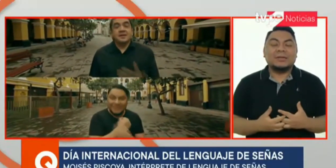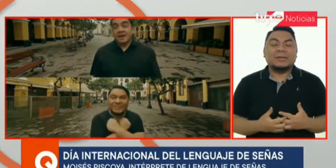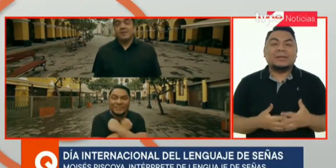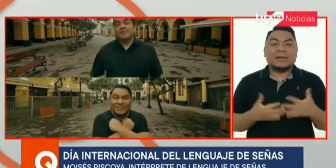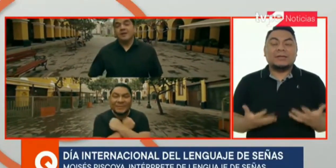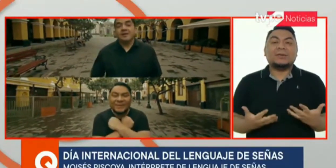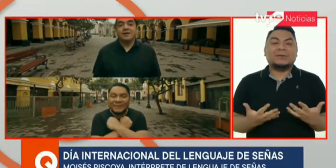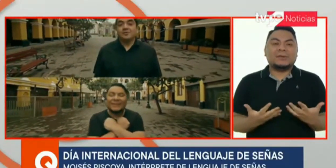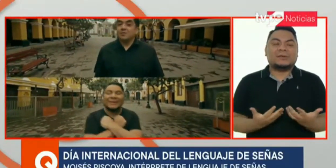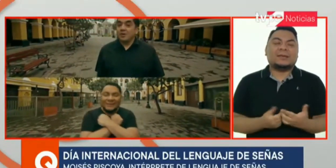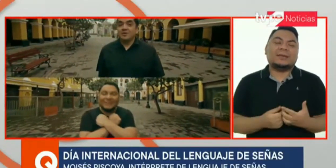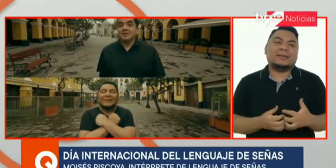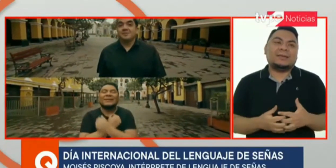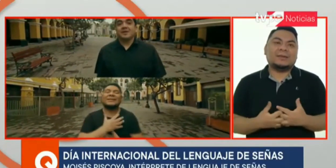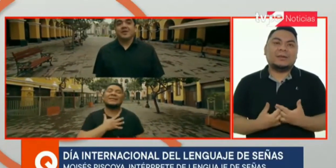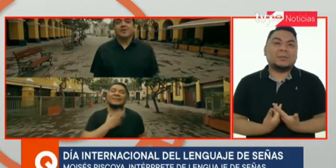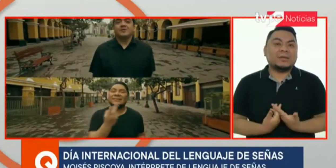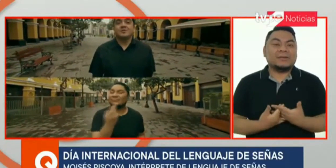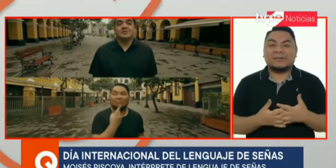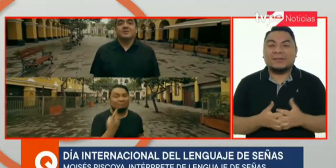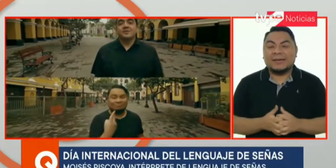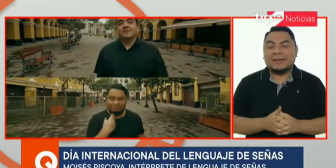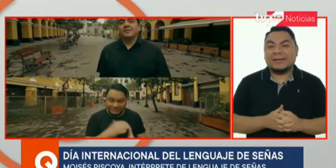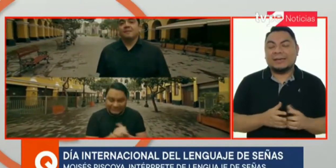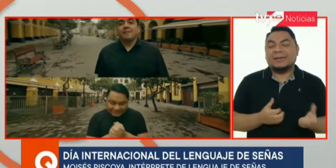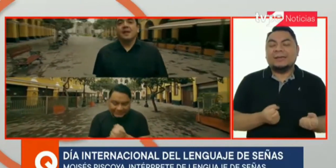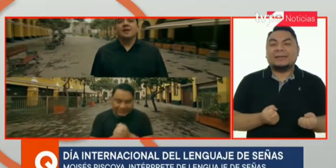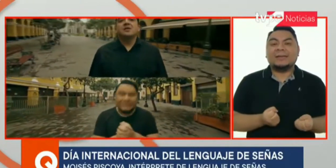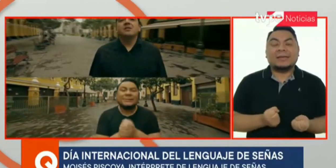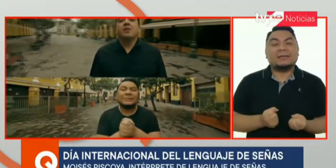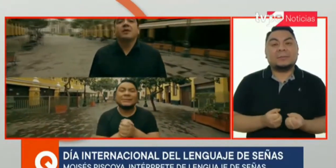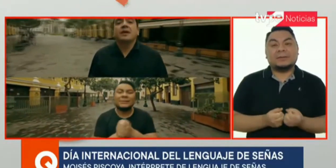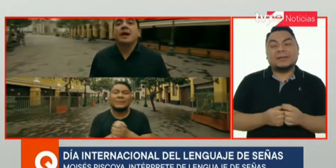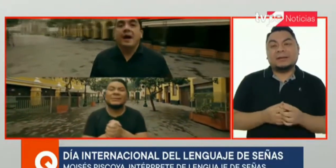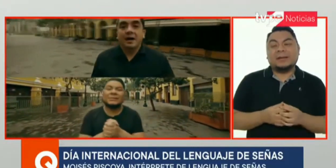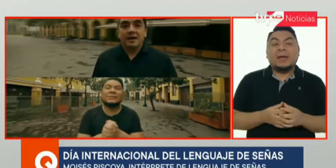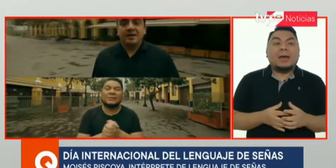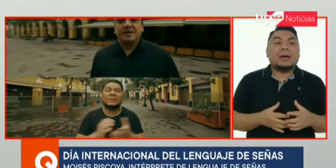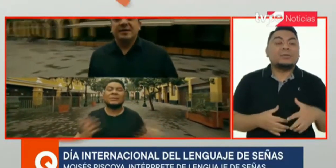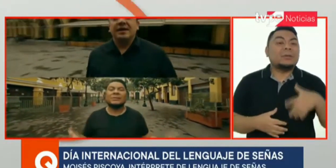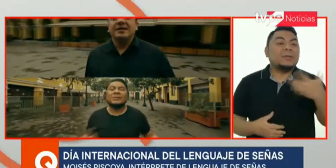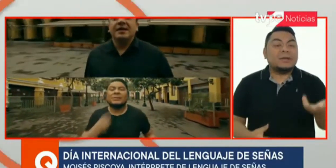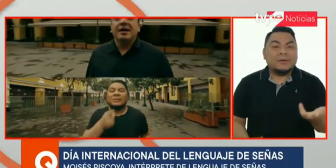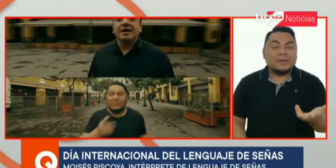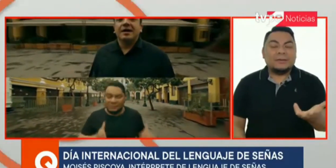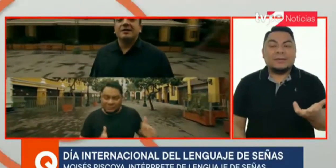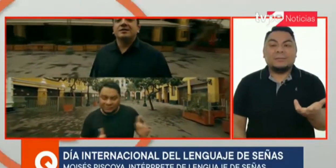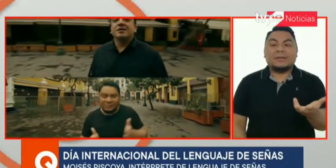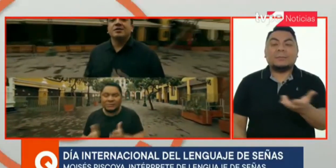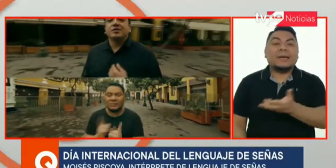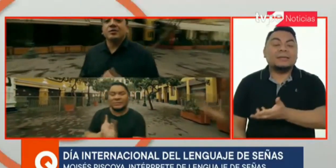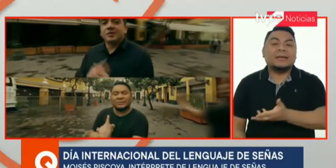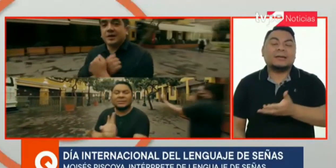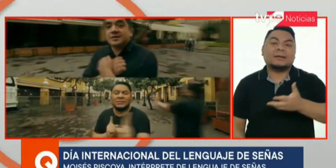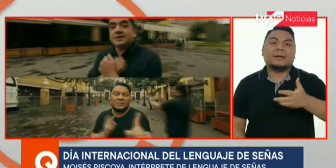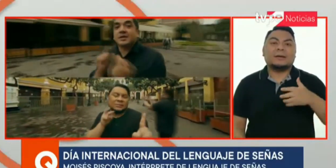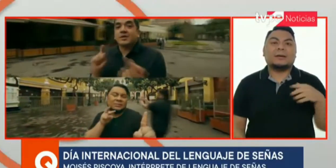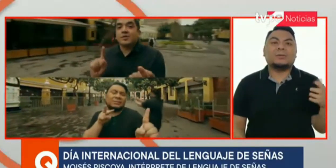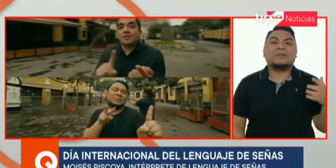y acá no. Entonces, se dio por necesidad de que tenía que interpretar a un amigo de mi hermana, a una